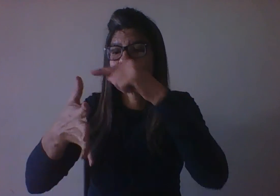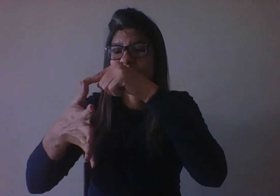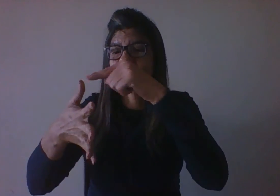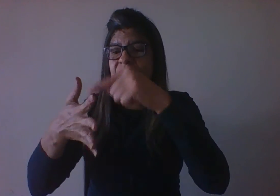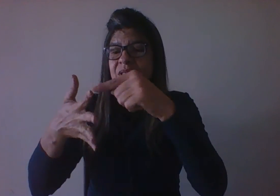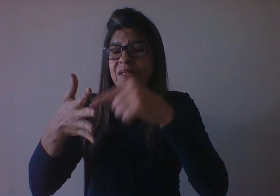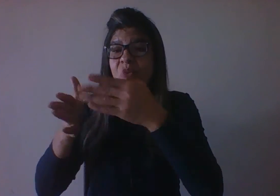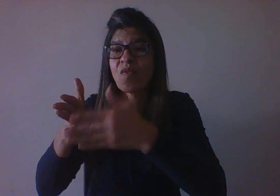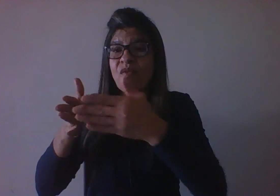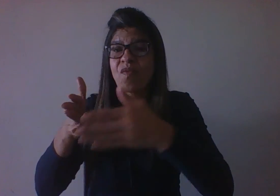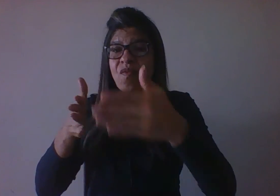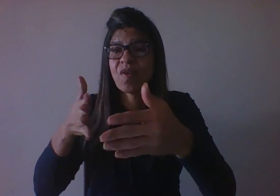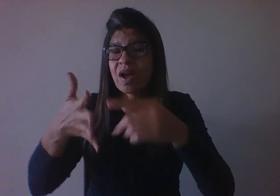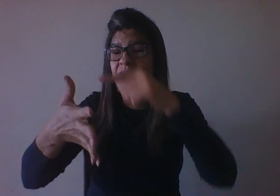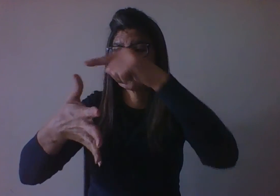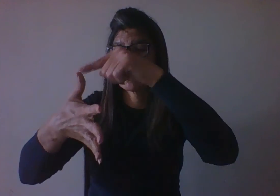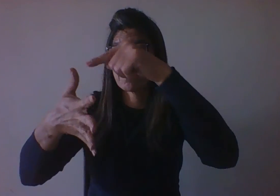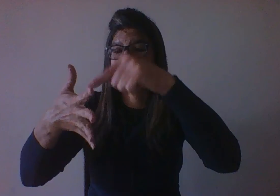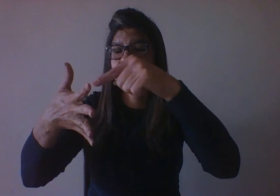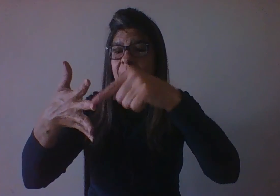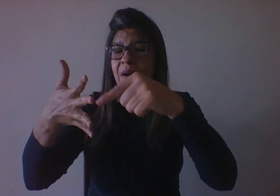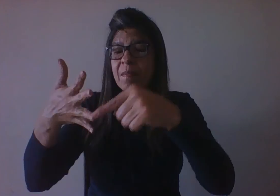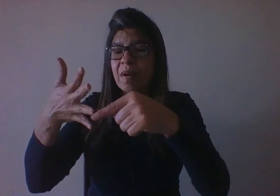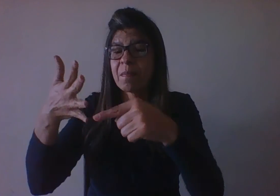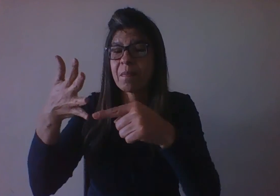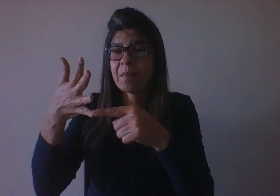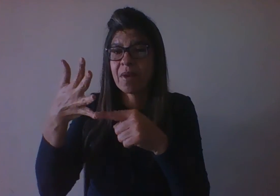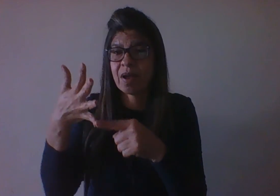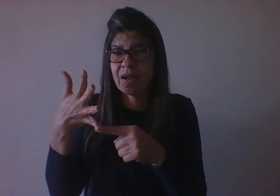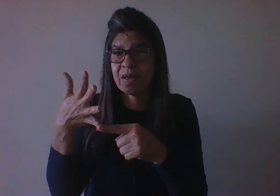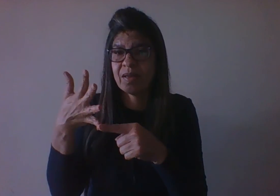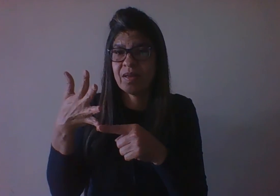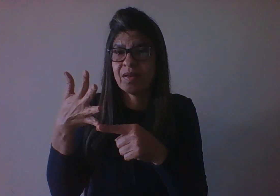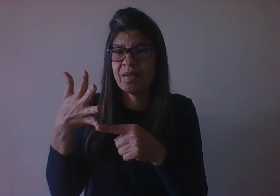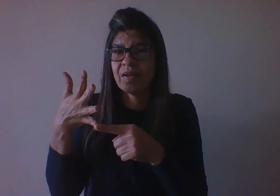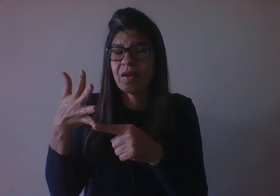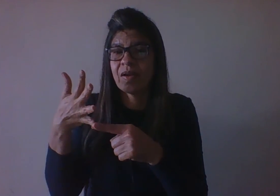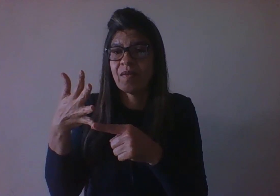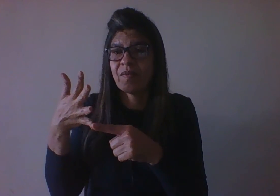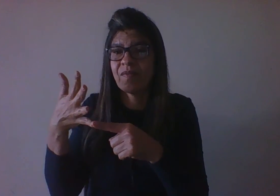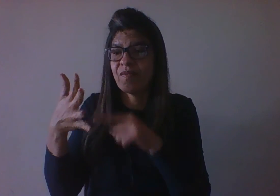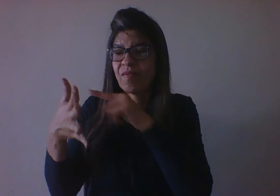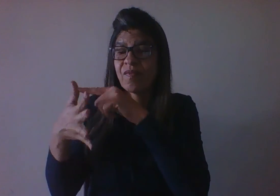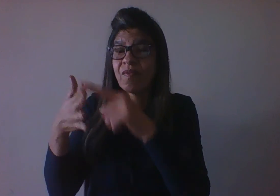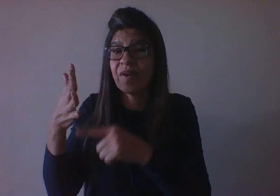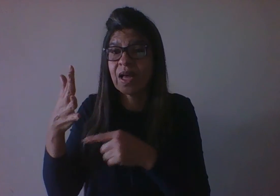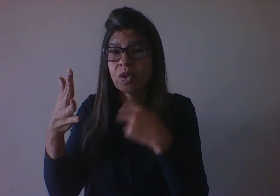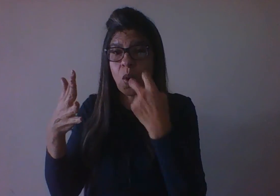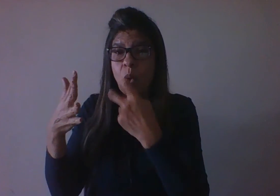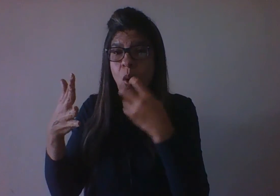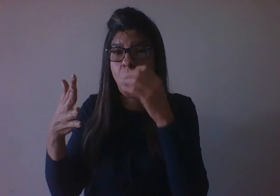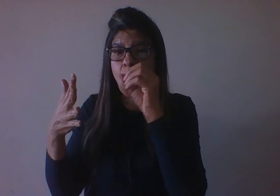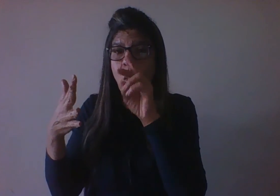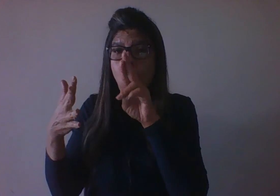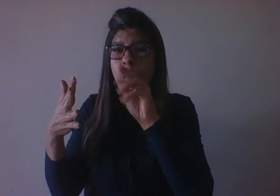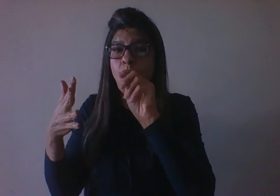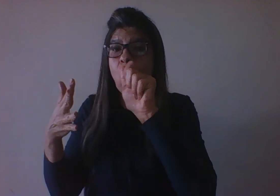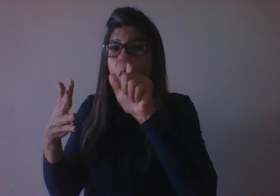ditas, mas a gente vai ver aqui como cinco, que ele chama de fase oral, que é do nascimento até cerca de um ano de idade, onde a criança